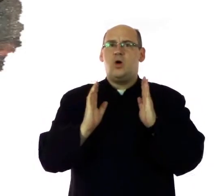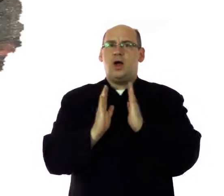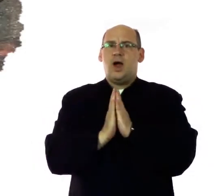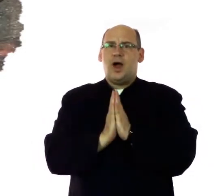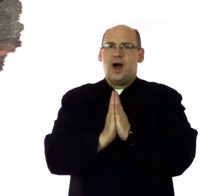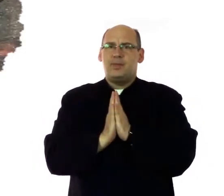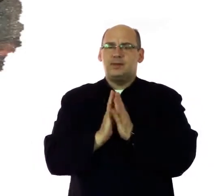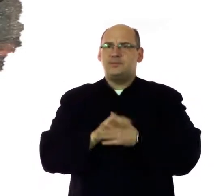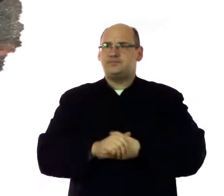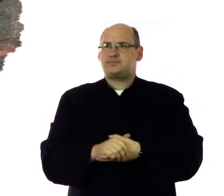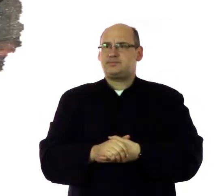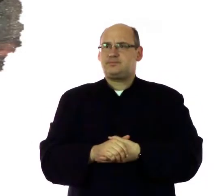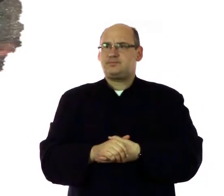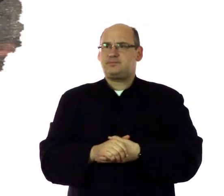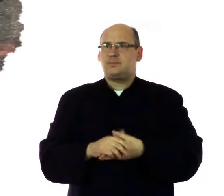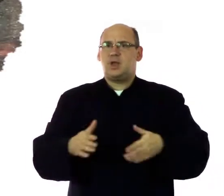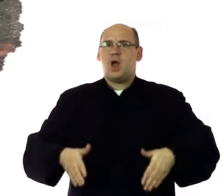złego. Amen.